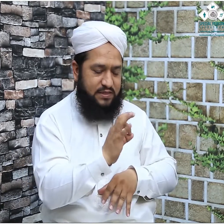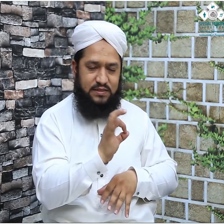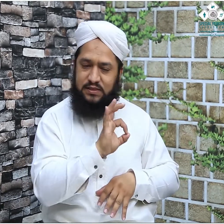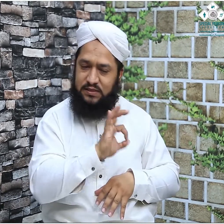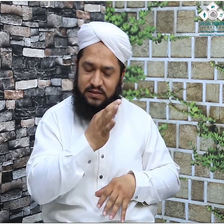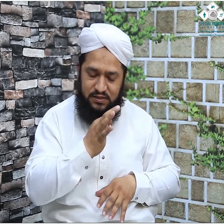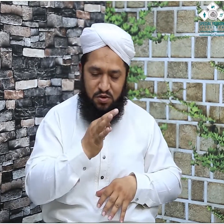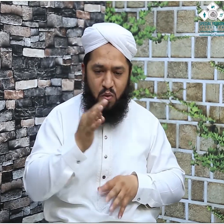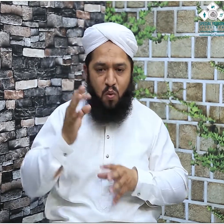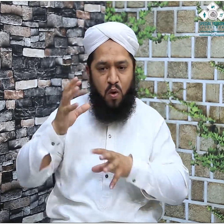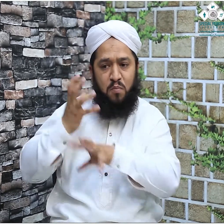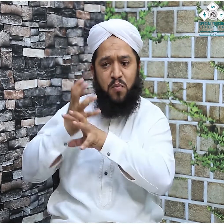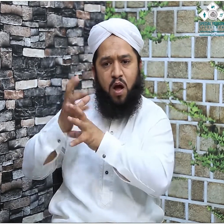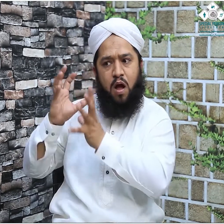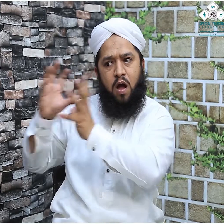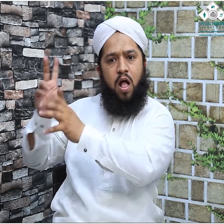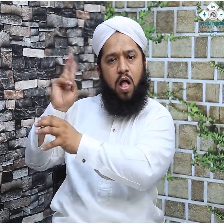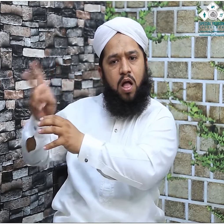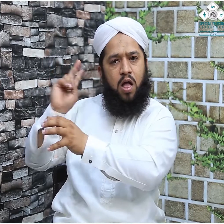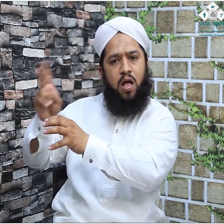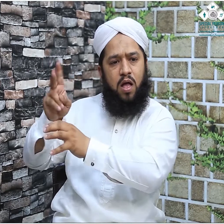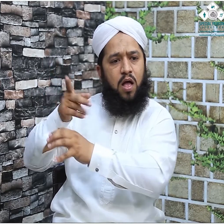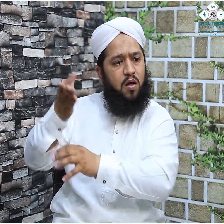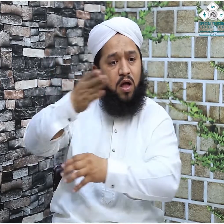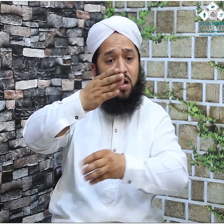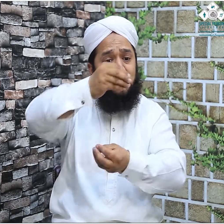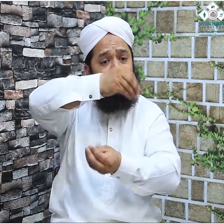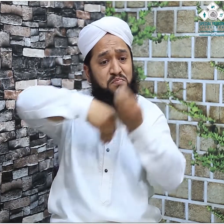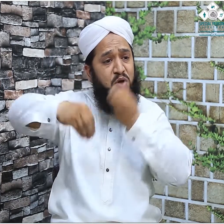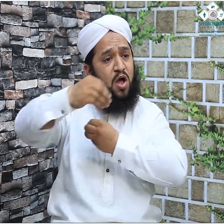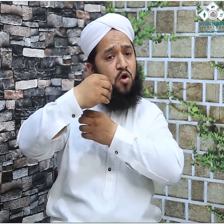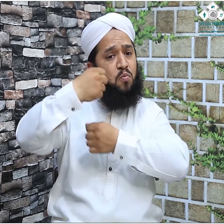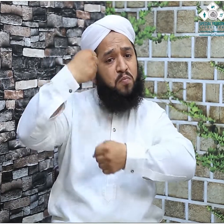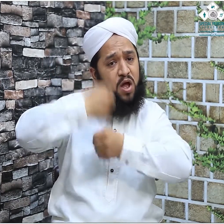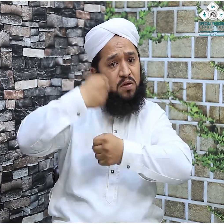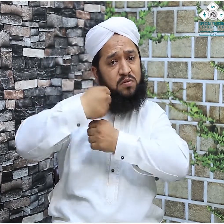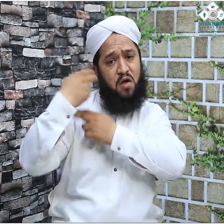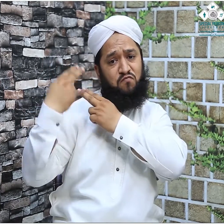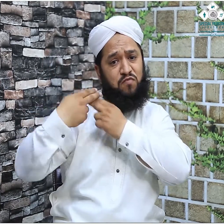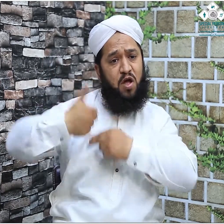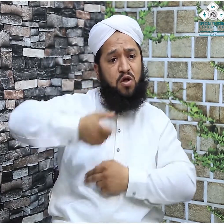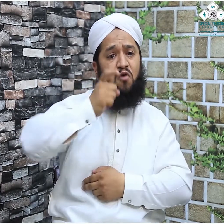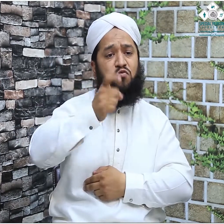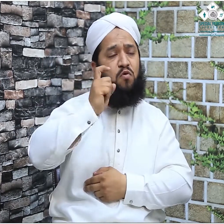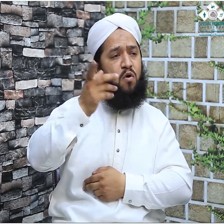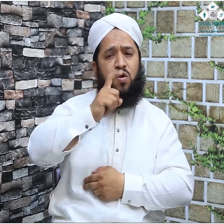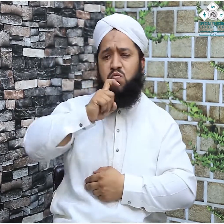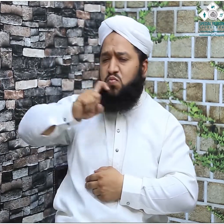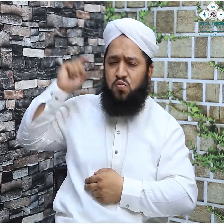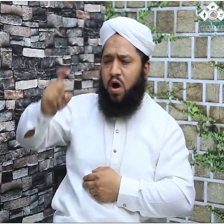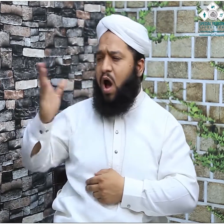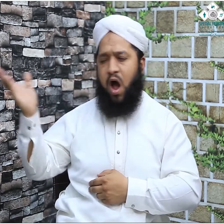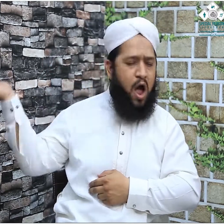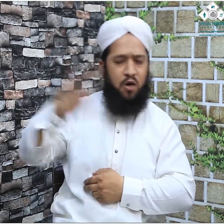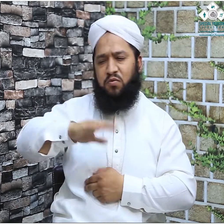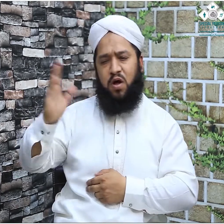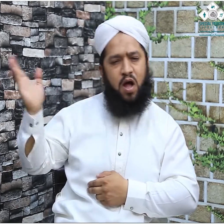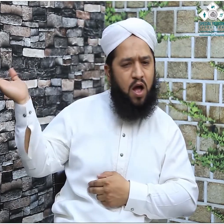پچاس ہزار سرخ دیناروں کی پیشکش بھی کی گئی یعنی بہت بڑی رقم کی بھی انہیں پیشکش کی گئی مگر کوئی راہ نہیں نکلتی تھی پھر